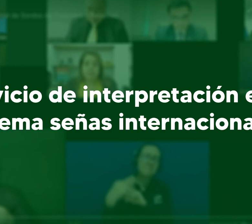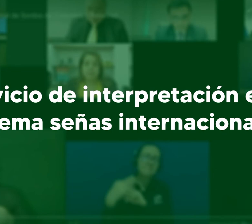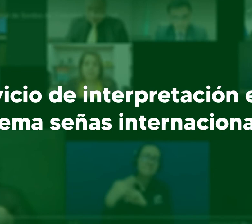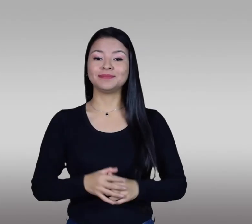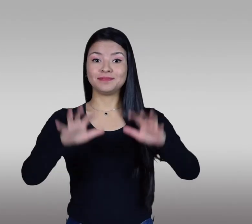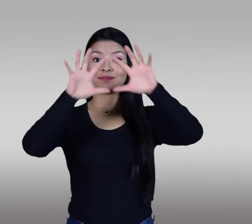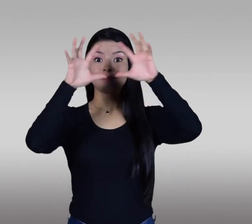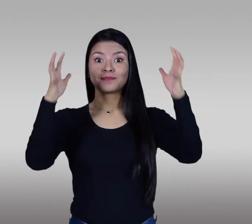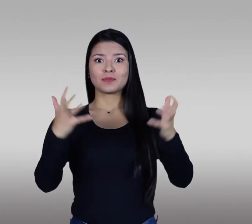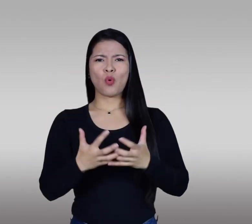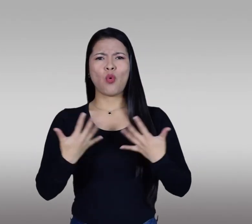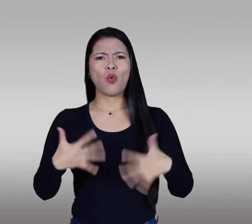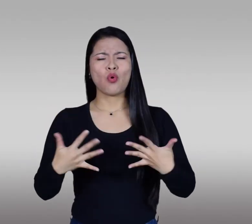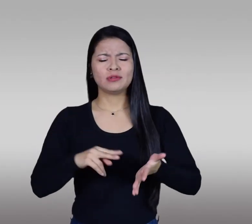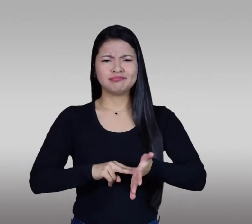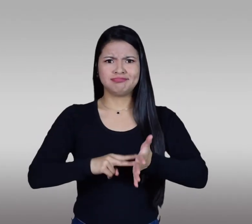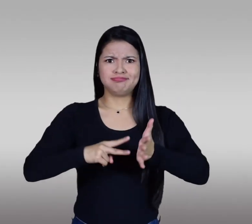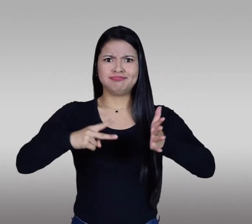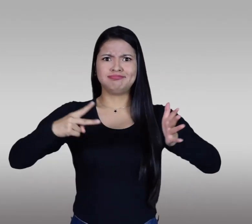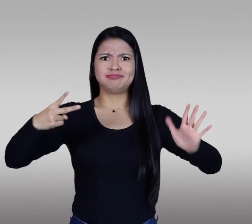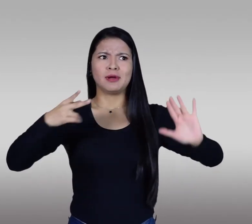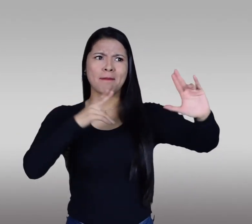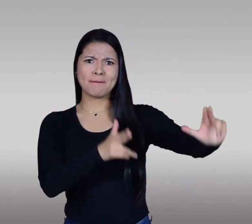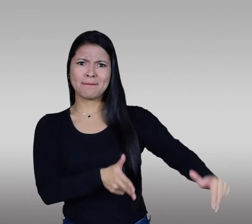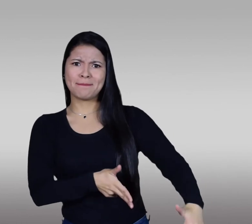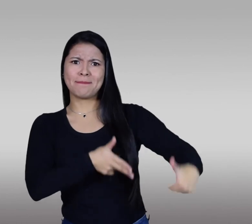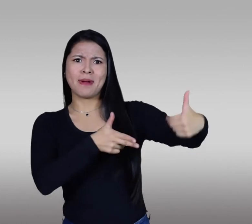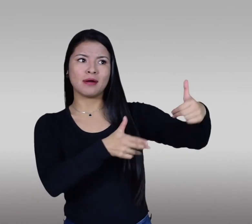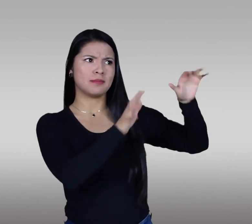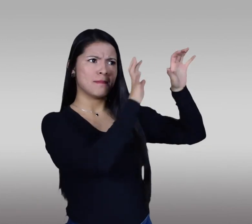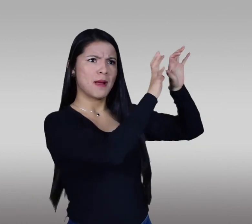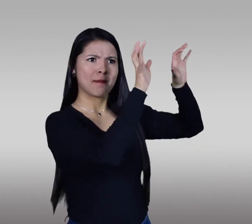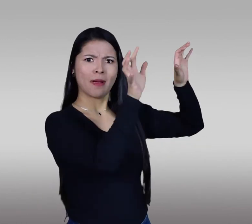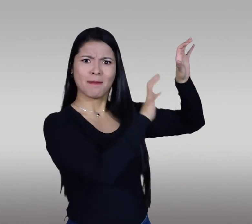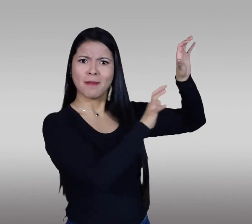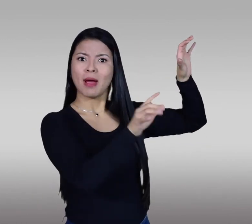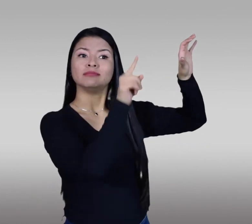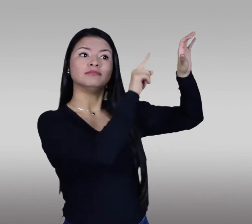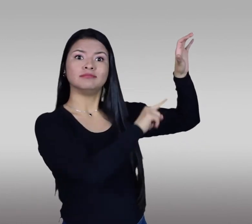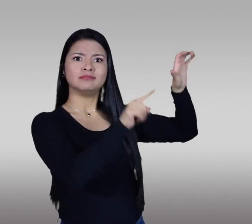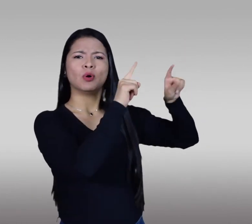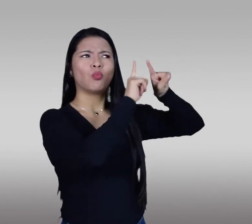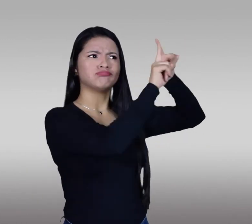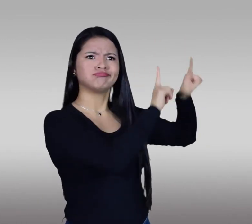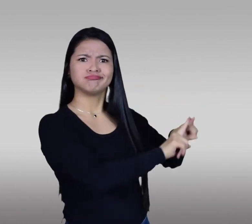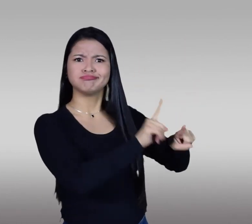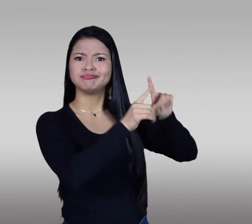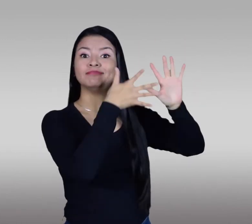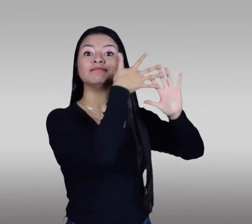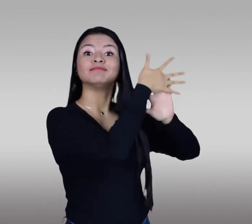La transformación tecnológica a nivel mundial ha permitido una conexión más directa entre diferentes países y por lo tanto una interacción